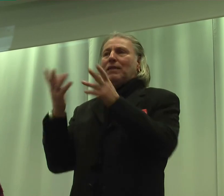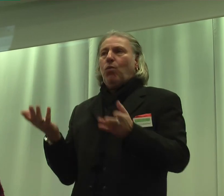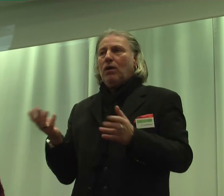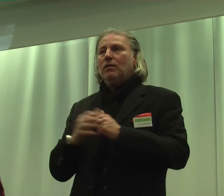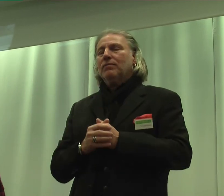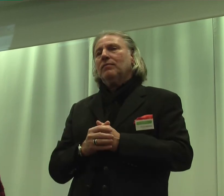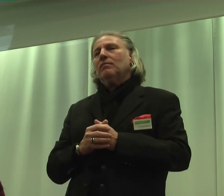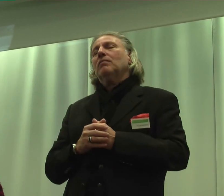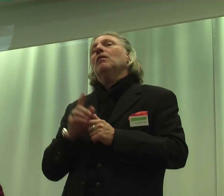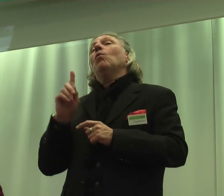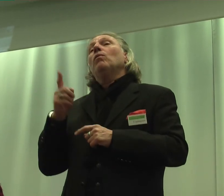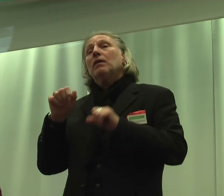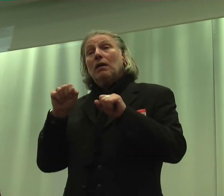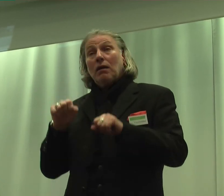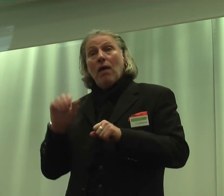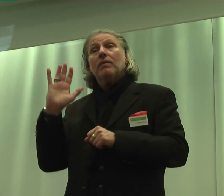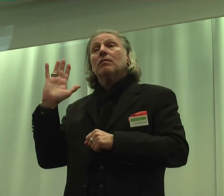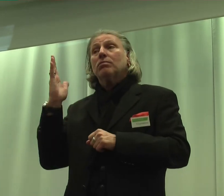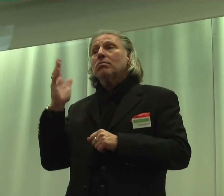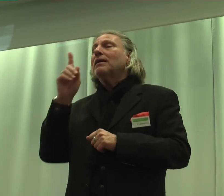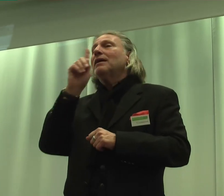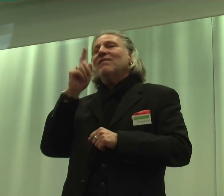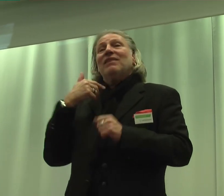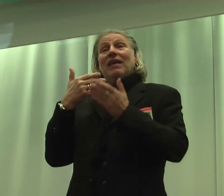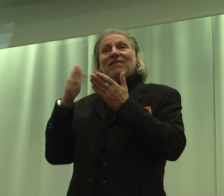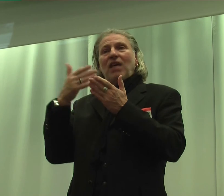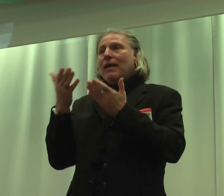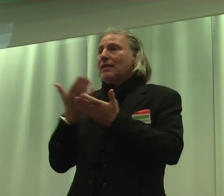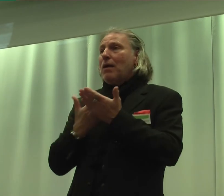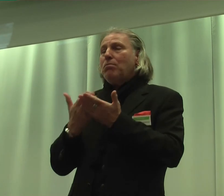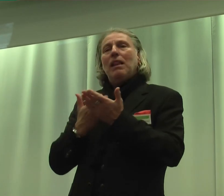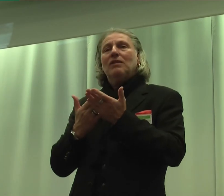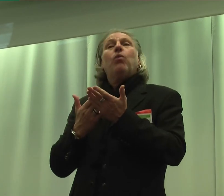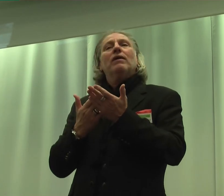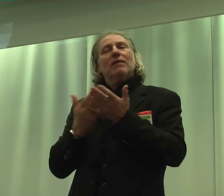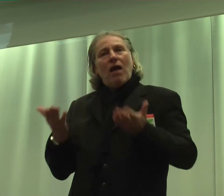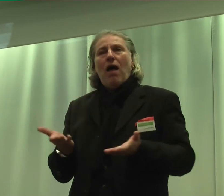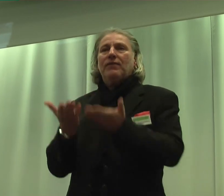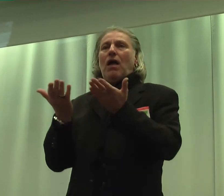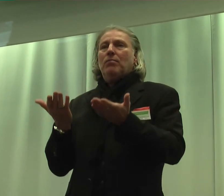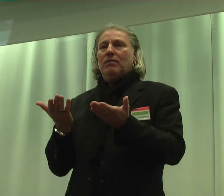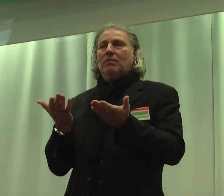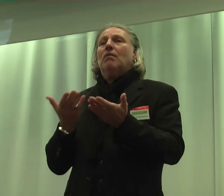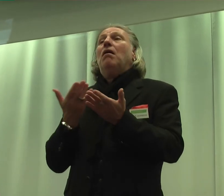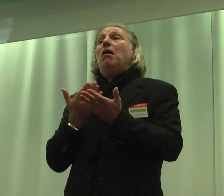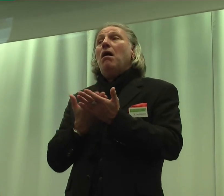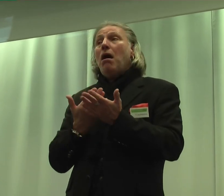und kann gelingen, wenn wir Weiterbildung vorziehen. Und insofern ist das